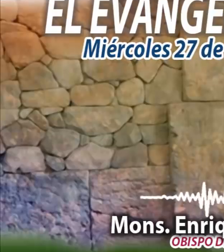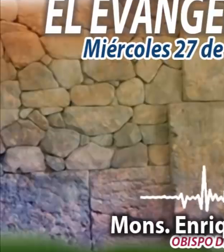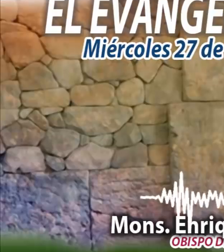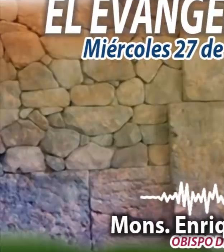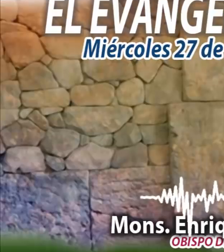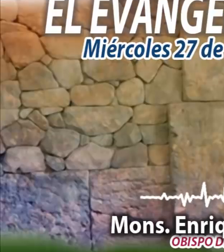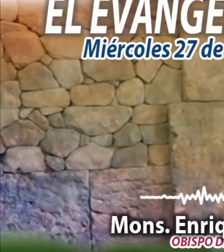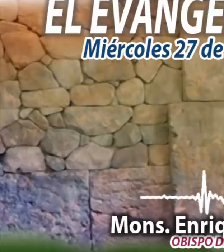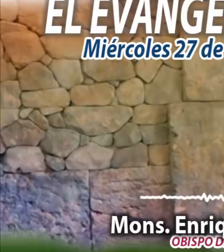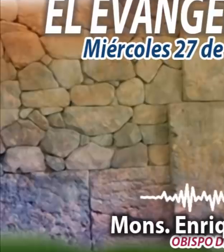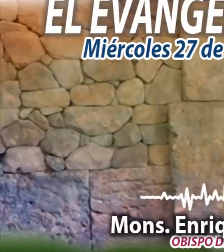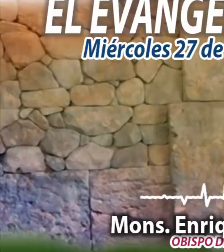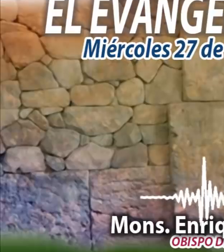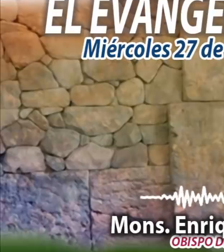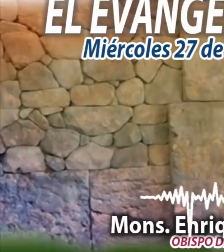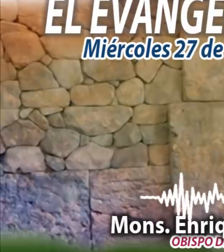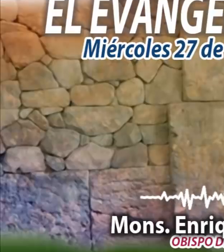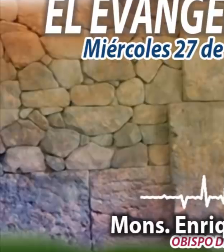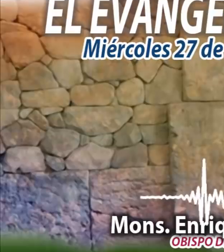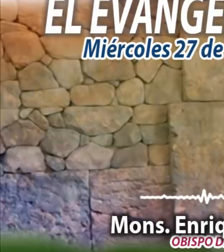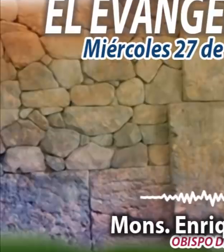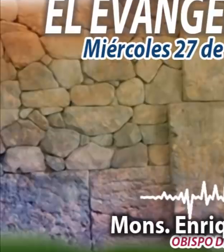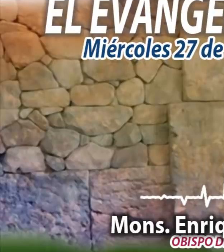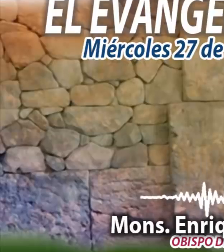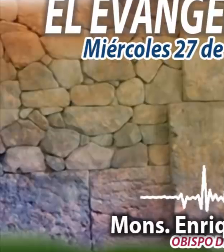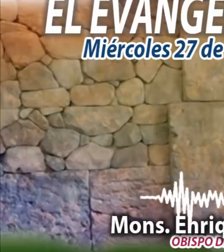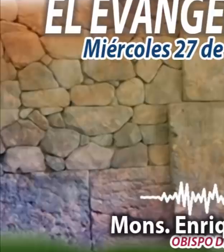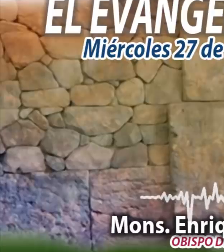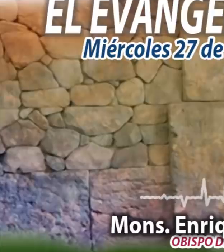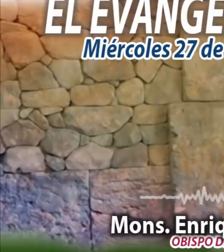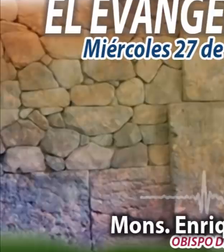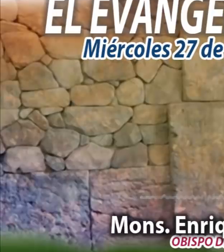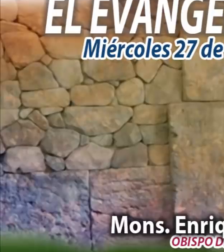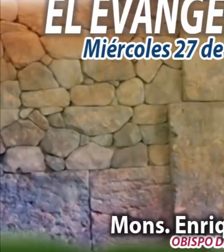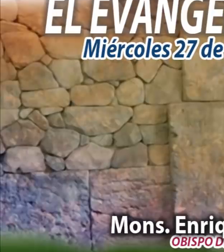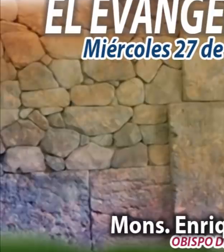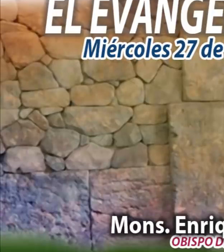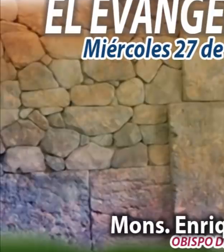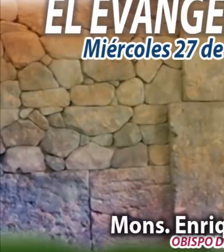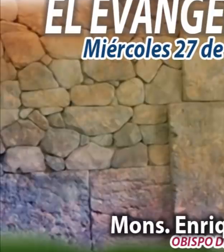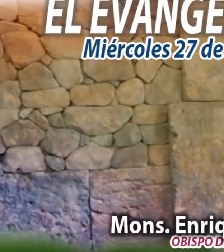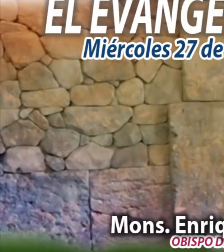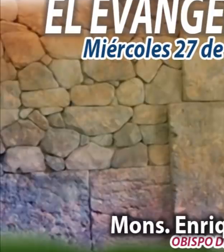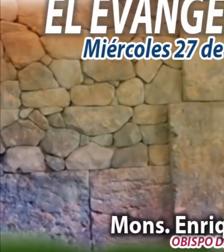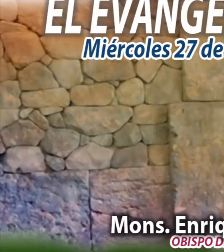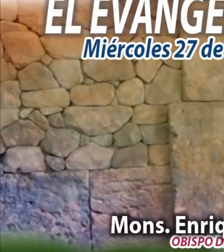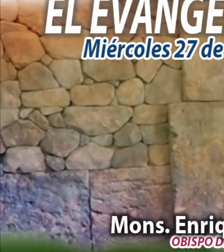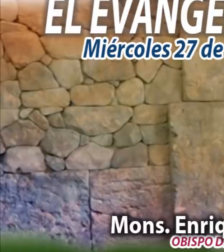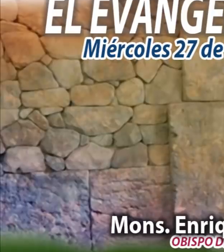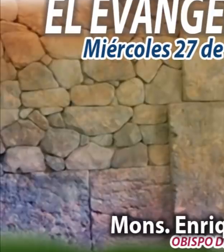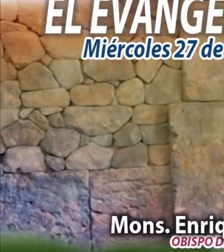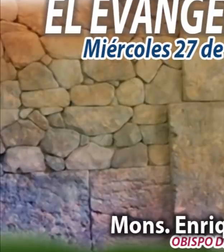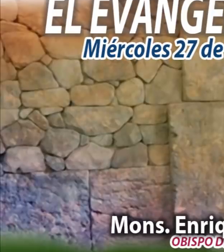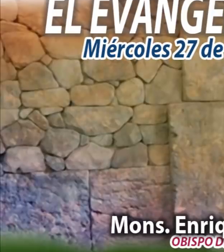El Evangelio del Día, en voz de Monseñor Enrique Díaz, a través de Radio María, Voz de